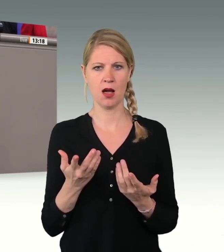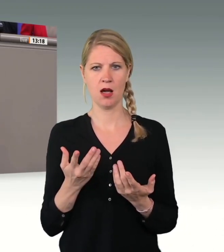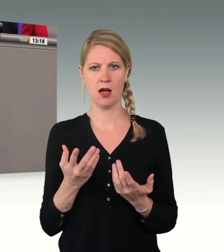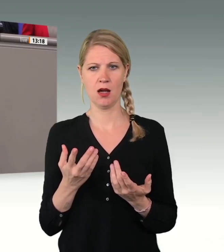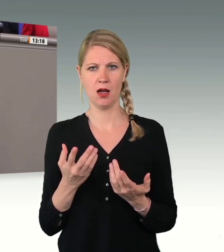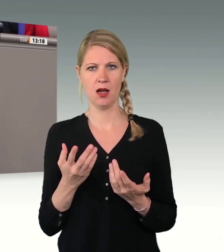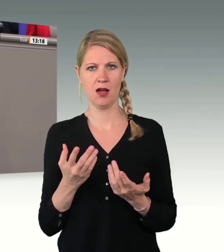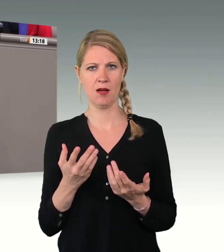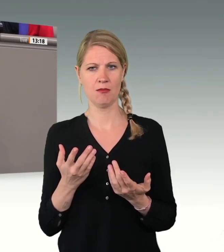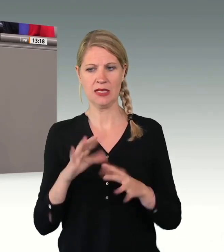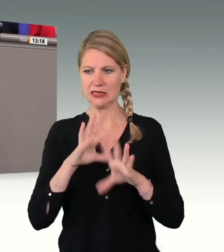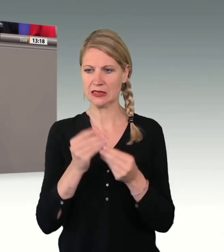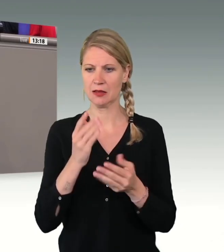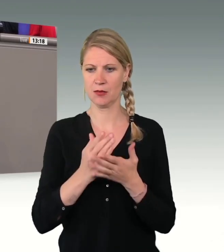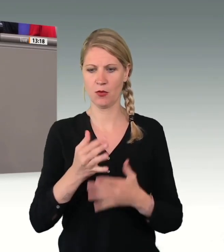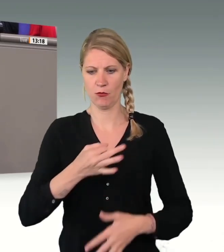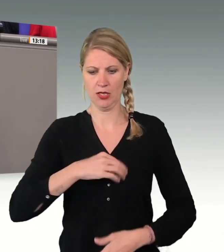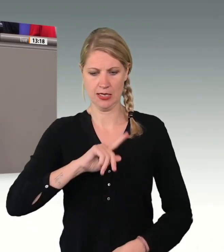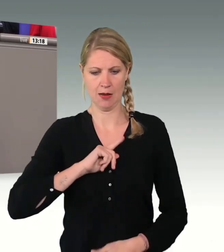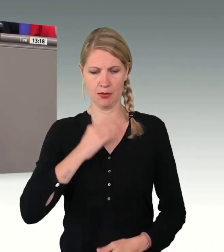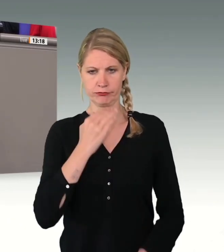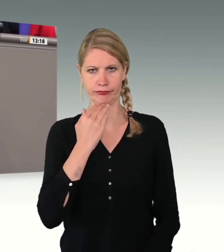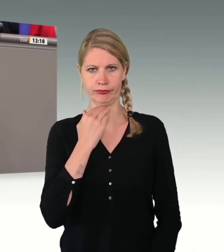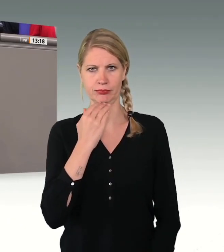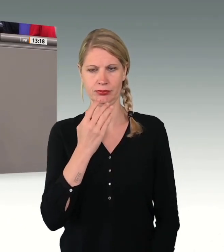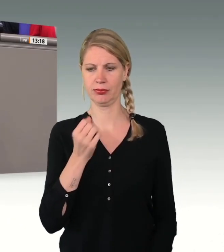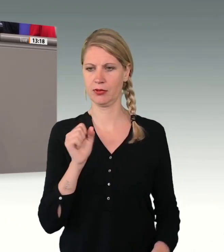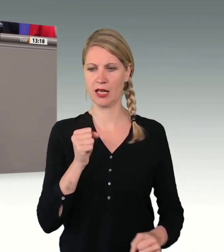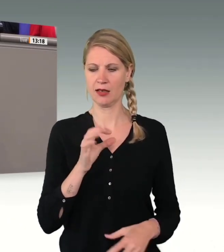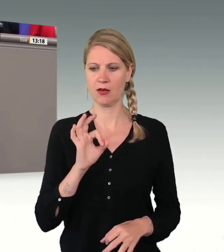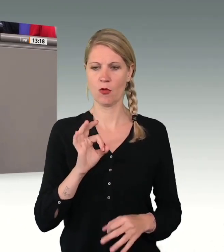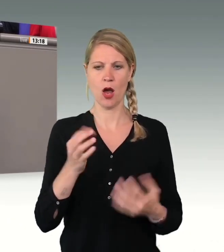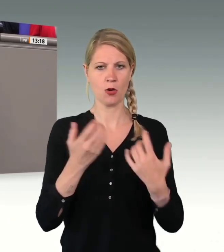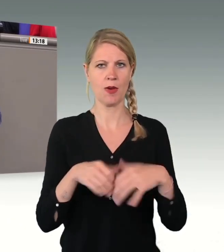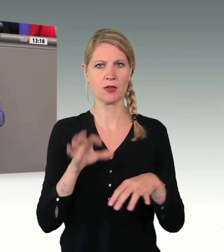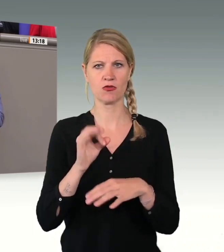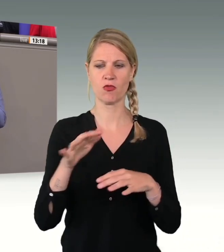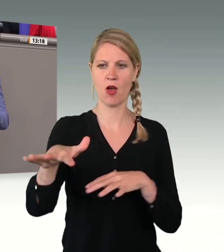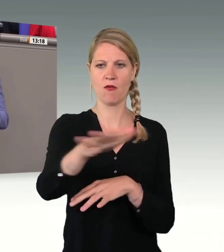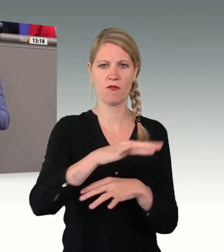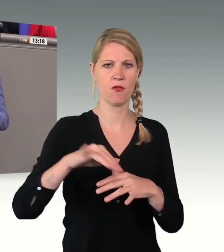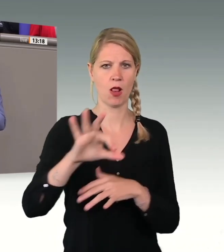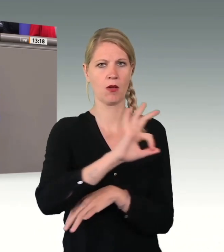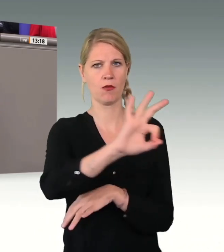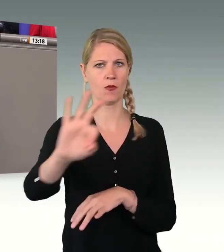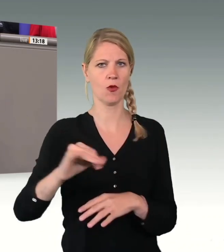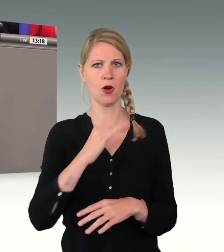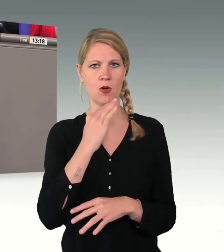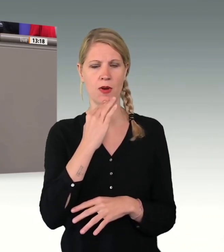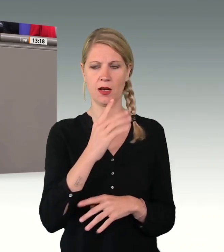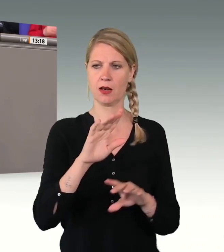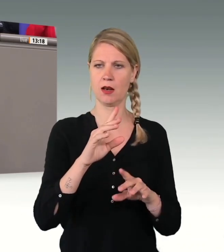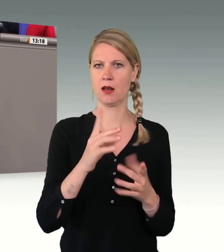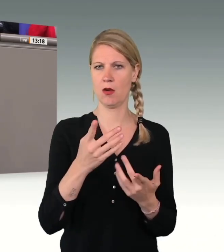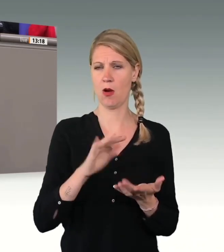selbst. Wenn man nur für sich selbst spricht, kann man nicht für das Volk sprechen, es sei denn, man meint, man wäre das Volk. Das haben Sie aber eben auch wieder